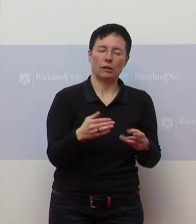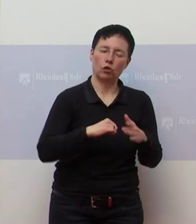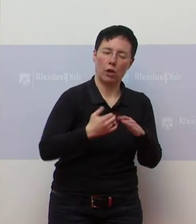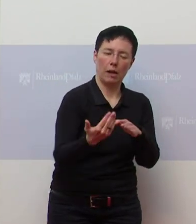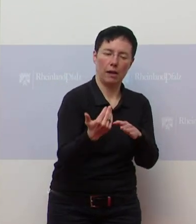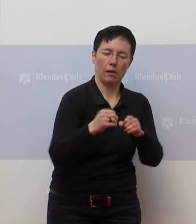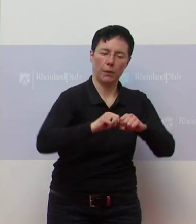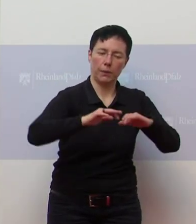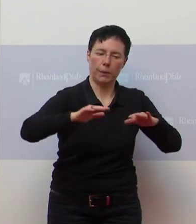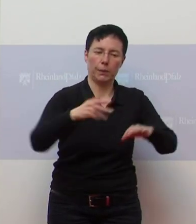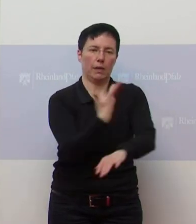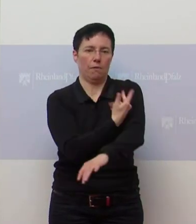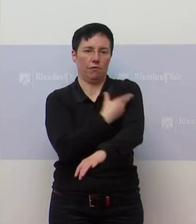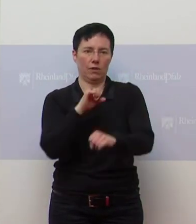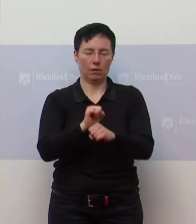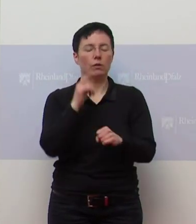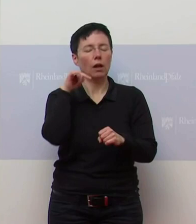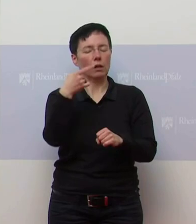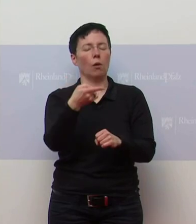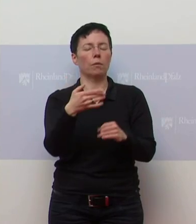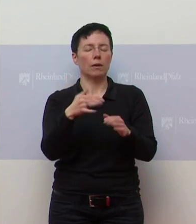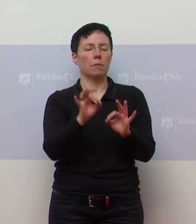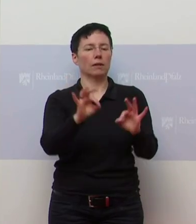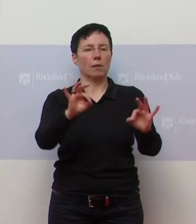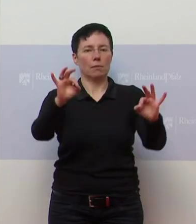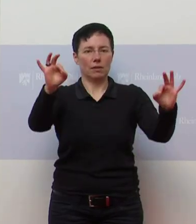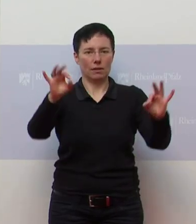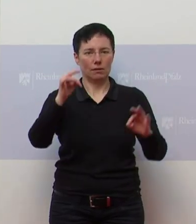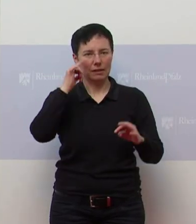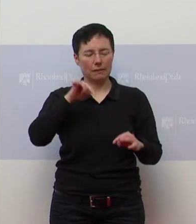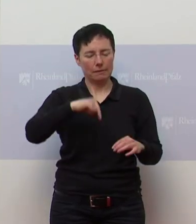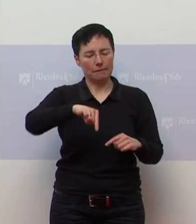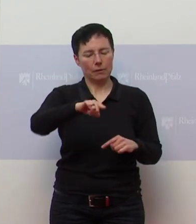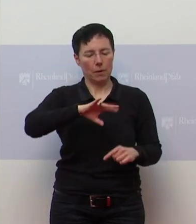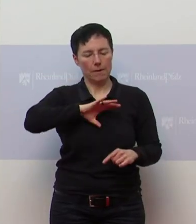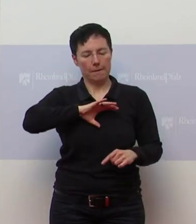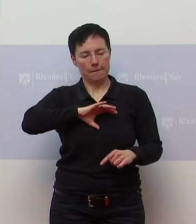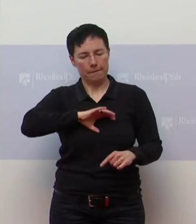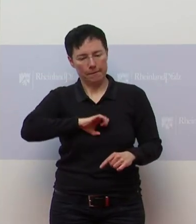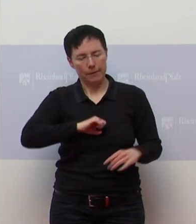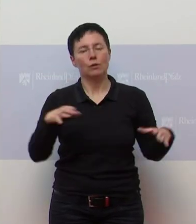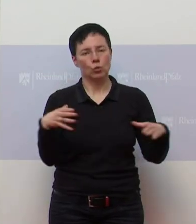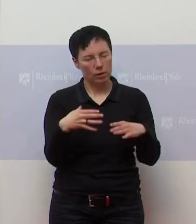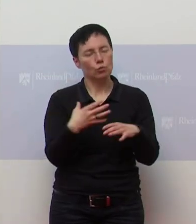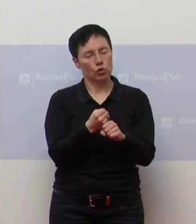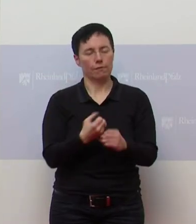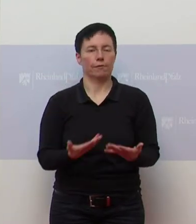etwas lichter wieder aussehen. Aber ich bin auch davon überzeugt, dass man diese letzten Wochen und Ezappen jetzt auch miteinander schaffen wird.